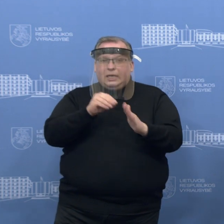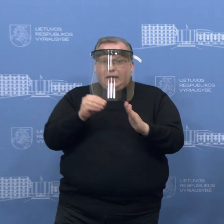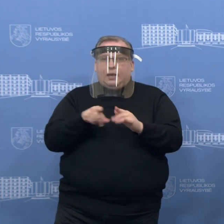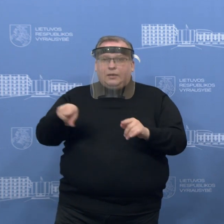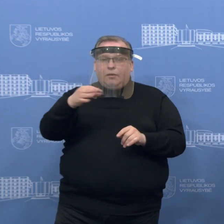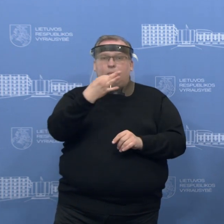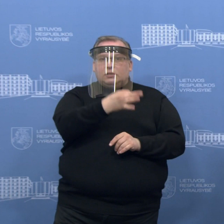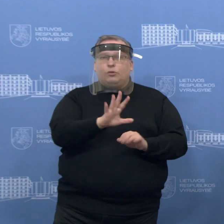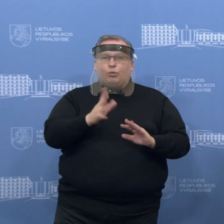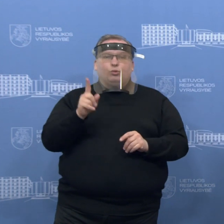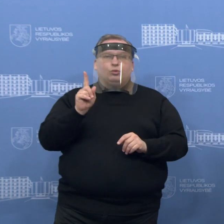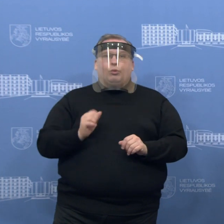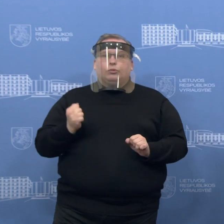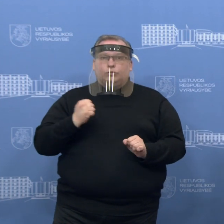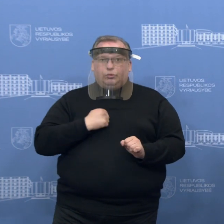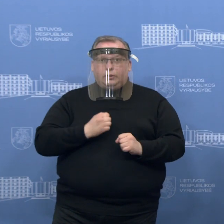lūkesčius, kokius jie turi.